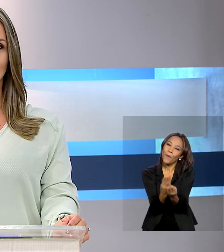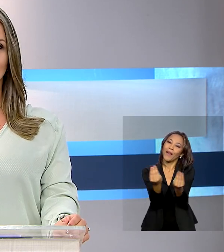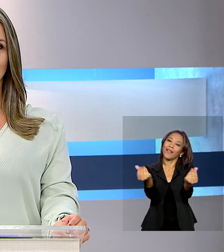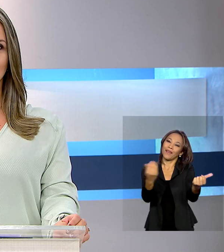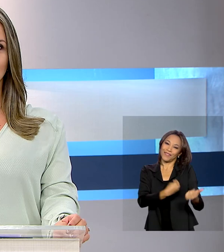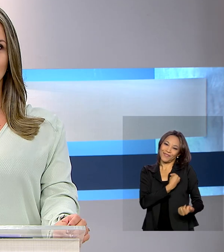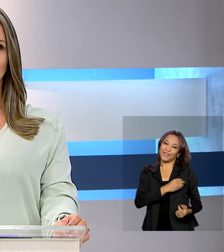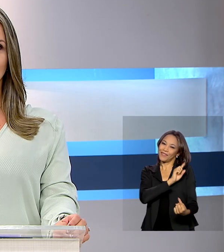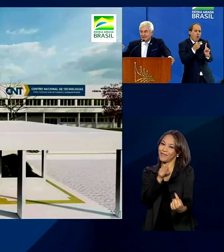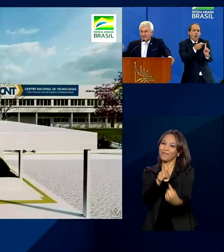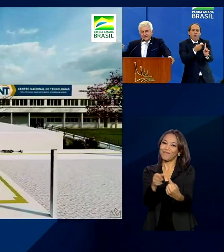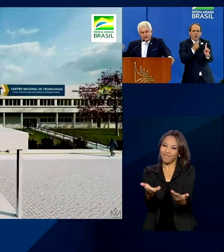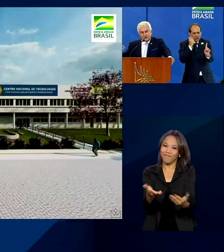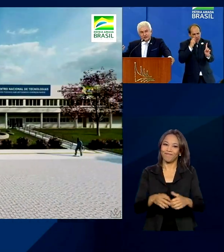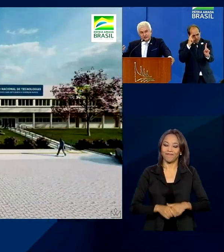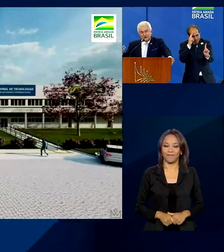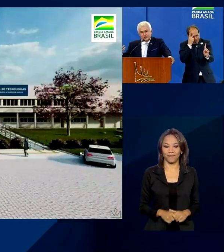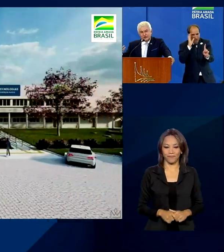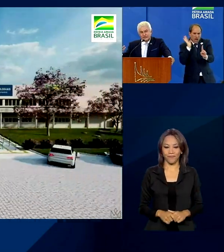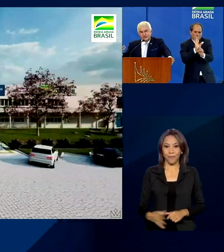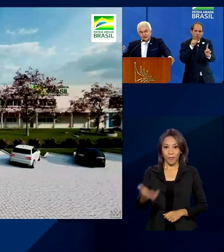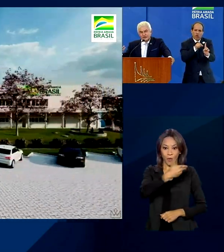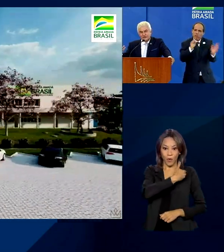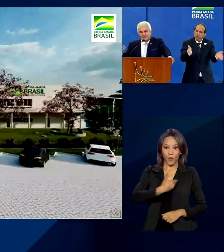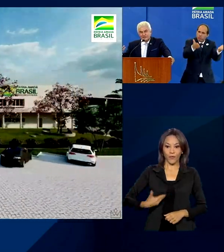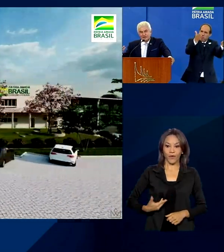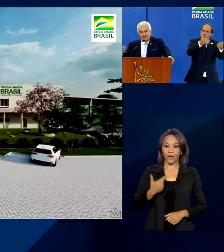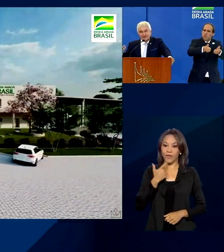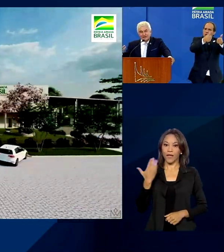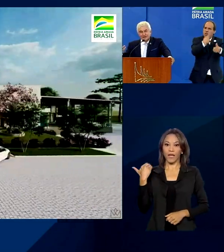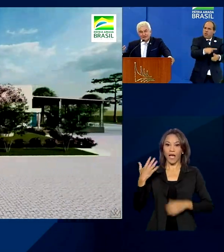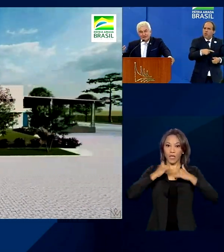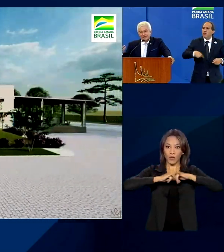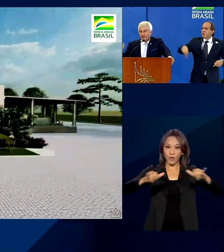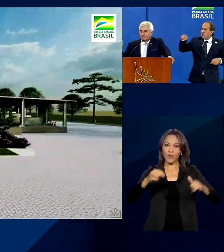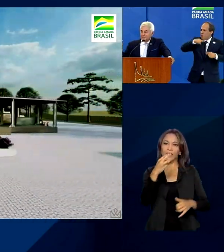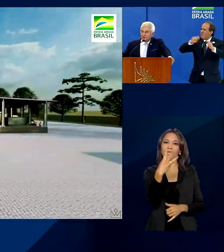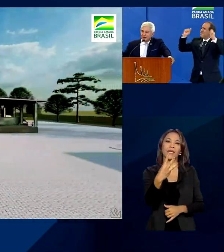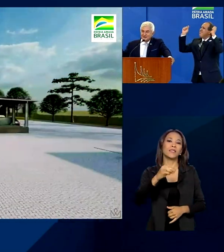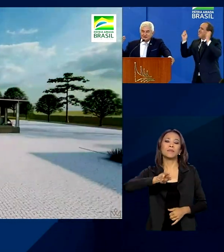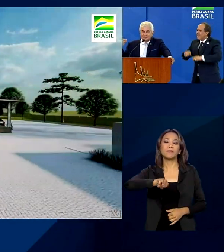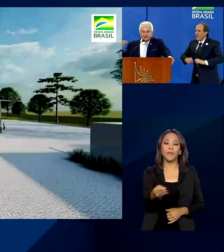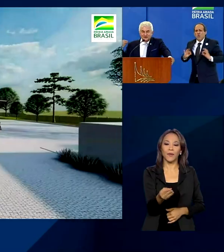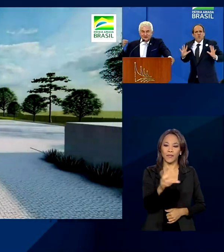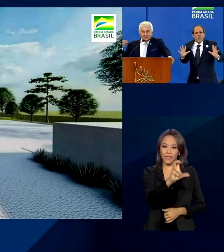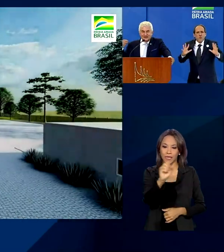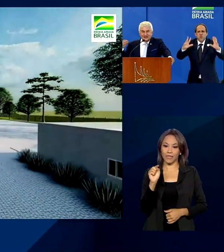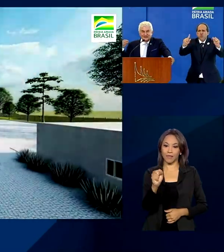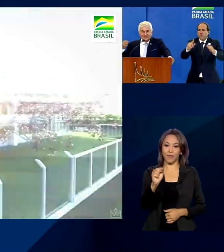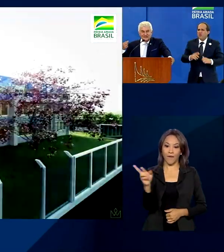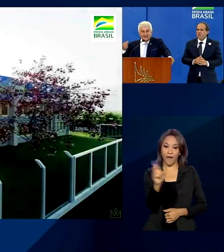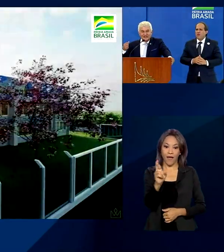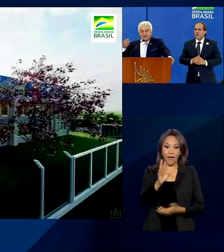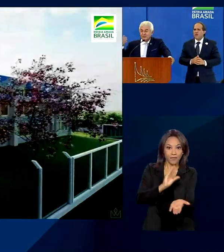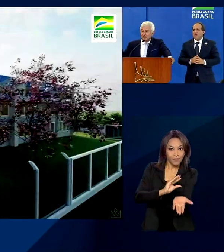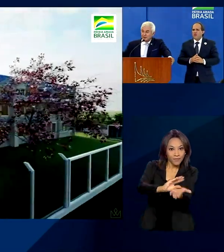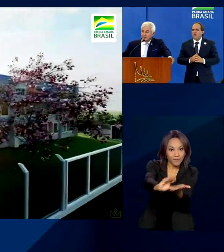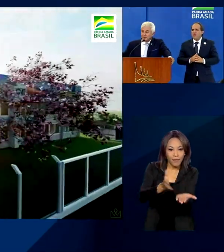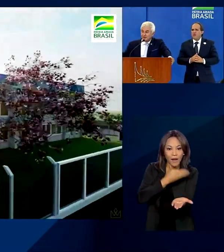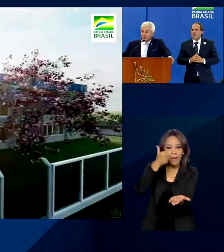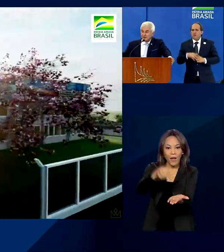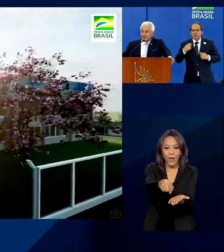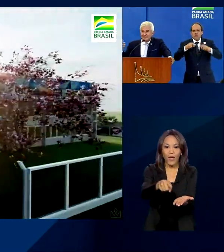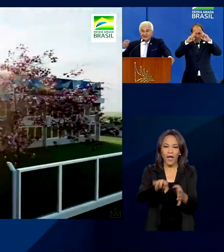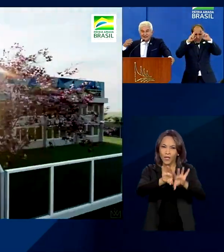delas. O governo anunciou 3 milhões e 500 mil reais para modernizar a infraestrutura do